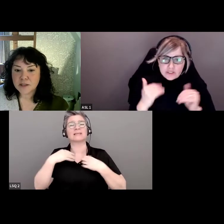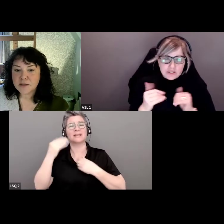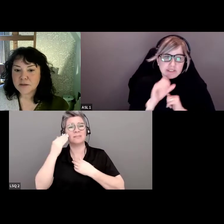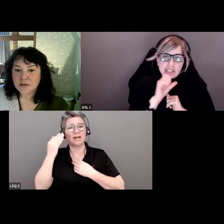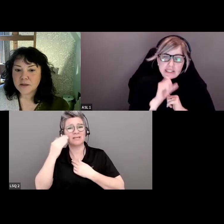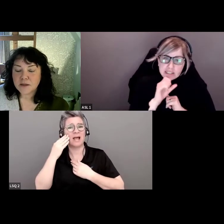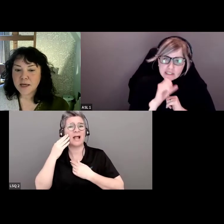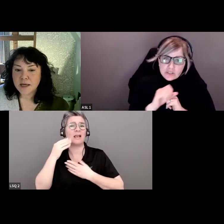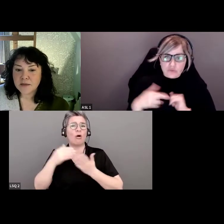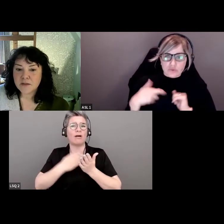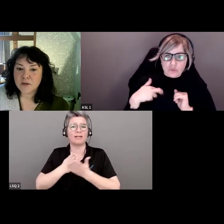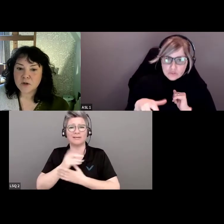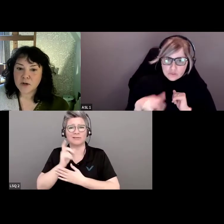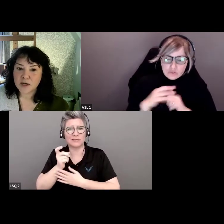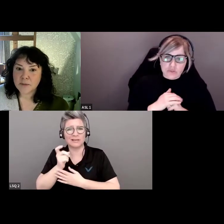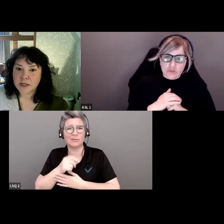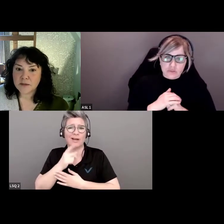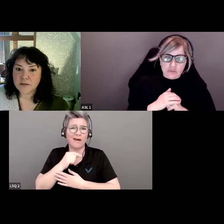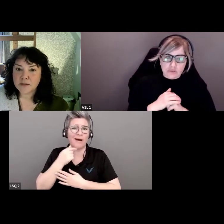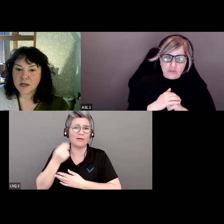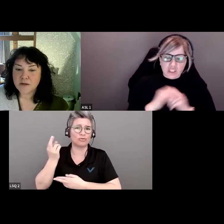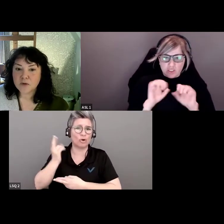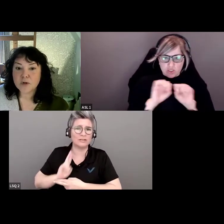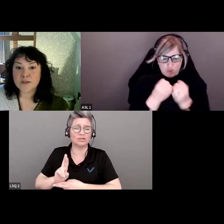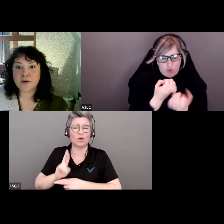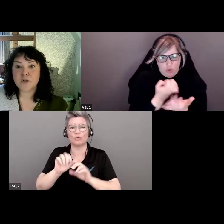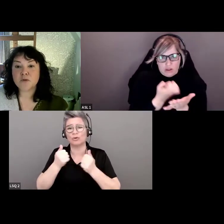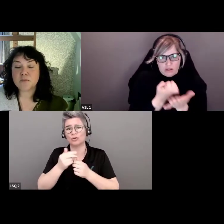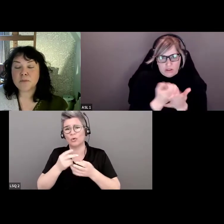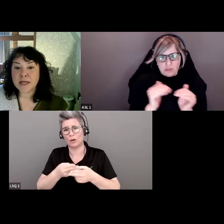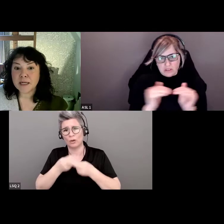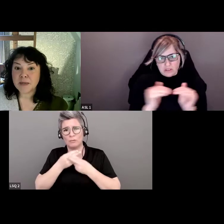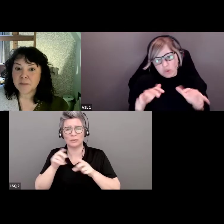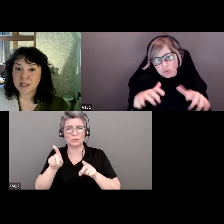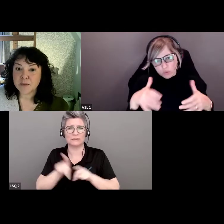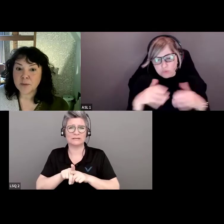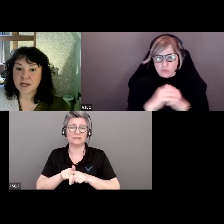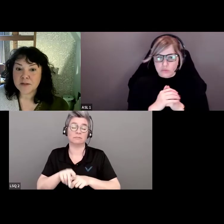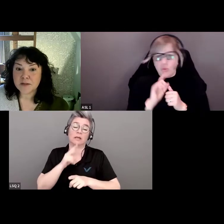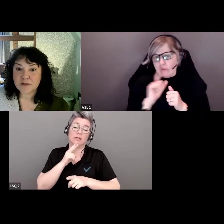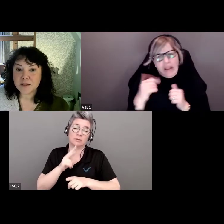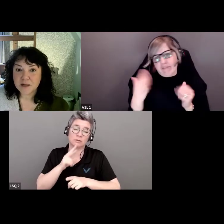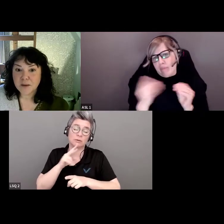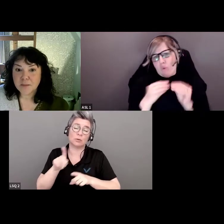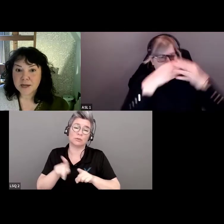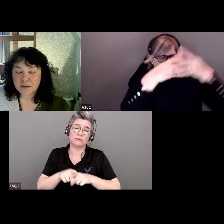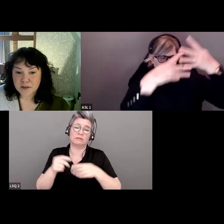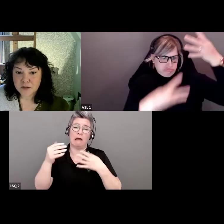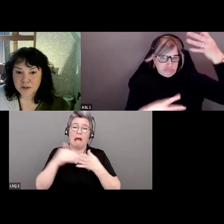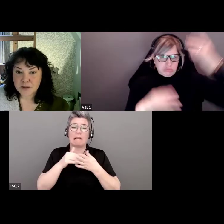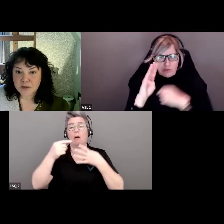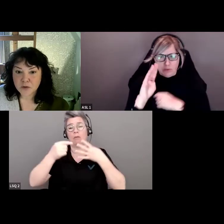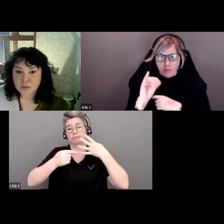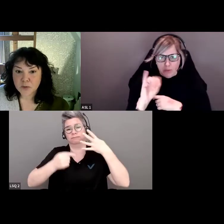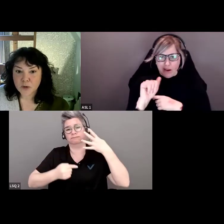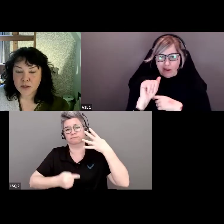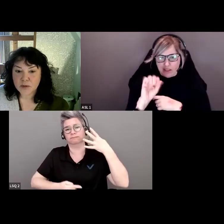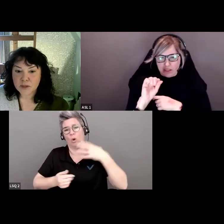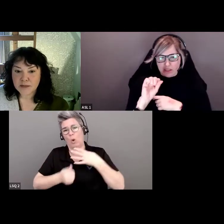âge, religion et socio-économique. Bien évidemment, il y en a encore beaucoup d'autres.